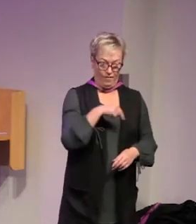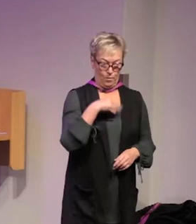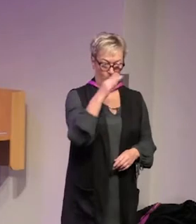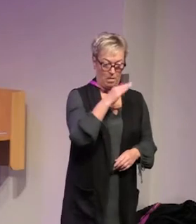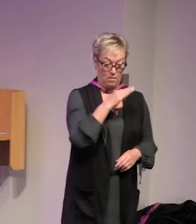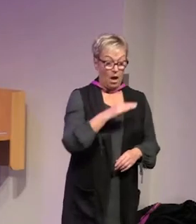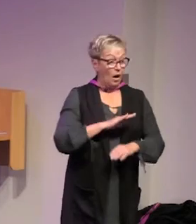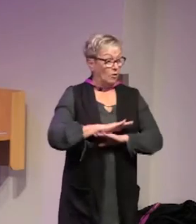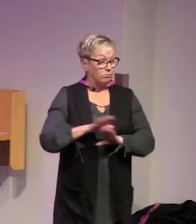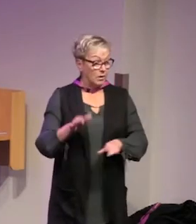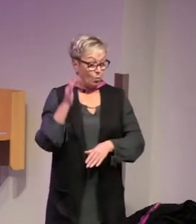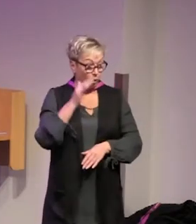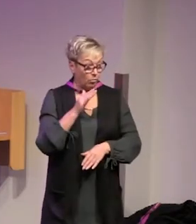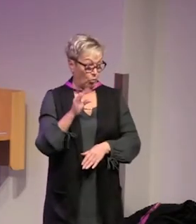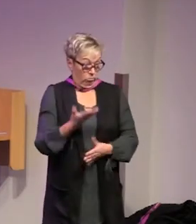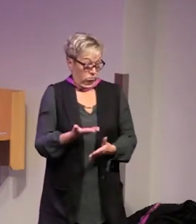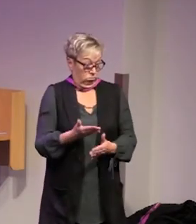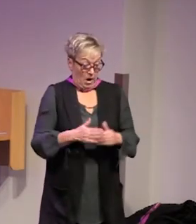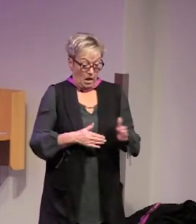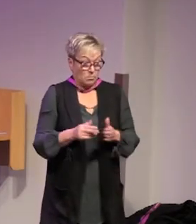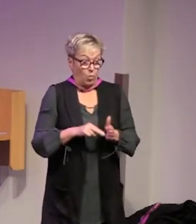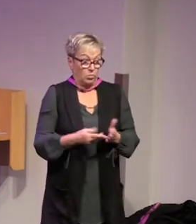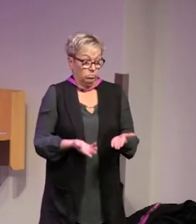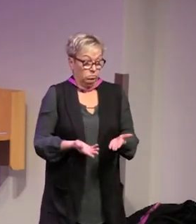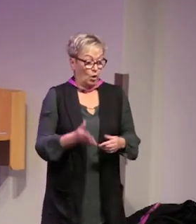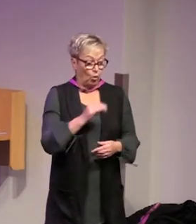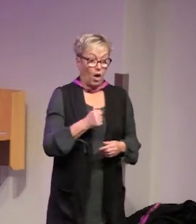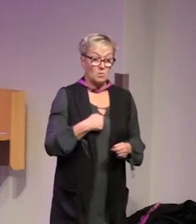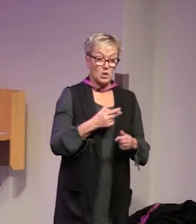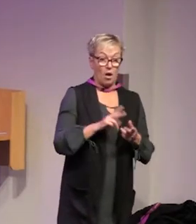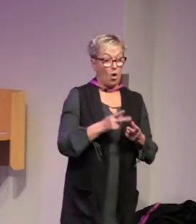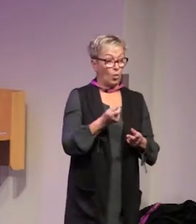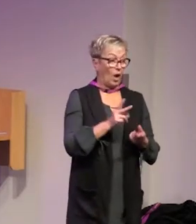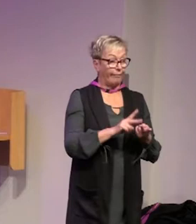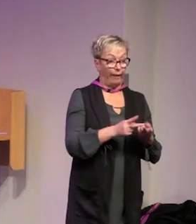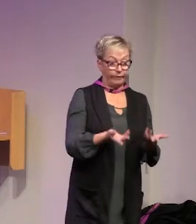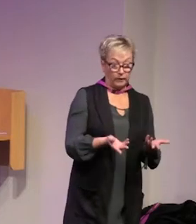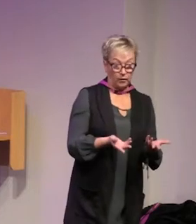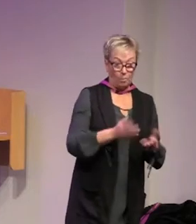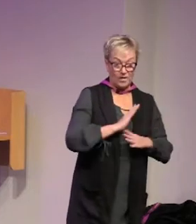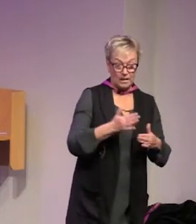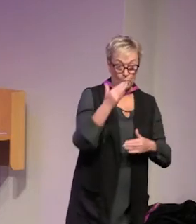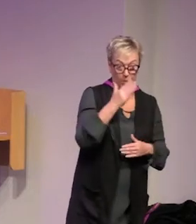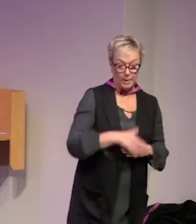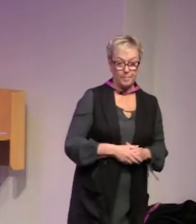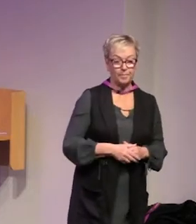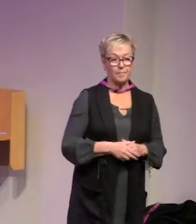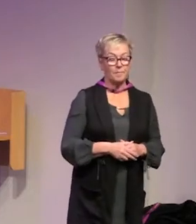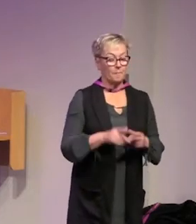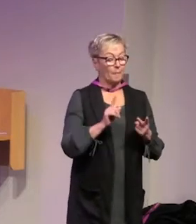problem har vi inte ett problem så kanske man inte ska ha en handlingsplan mot problemet och kanske man ska ha en handlingsplan mot något annat